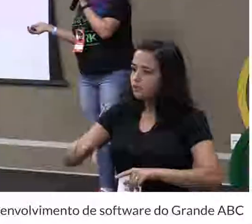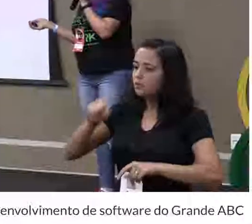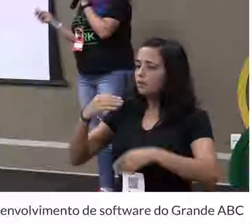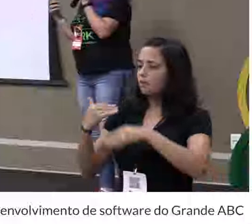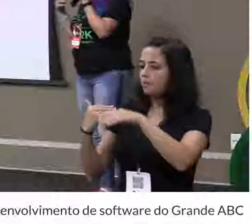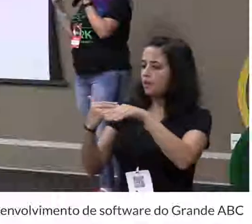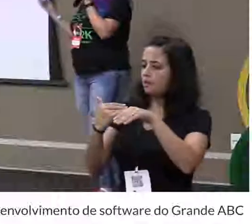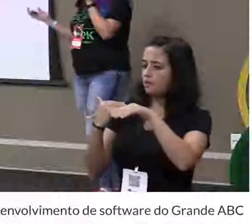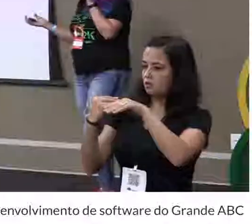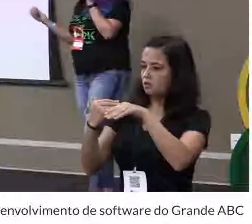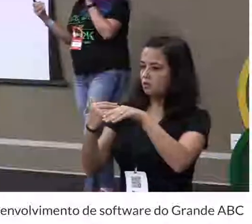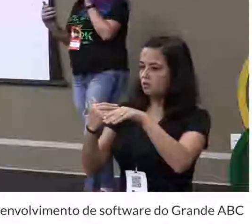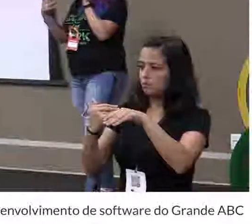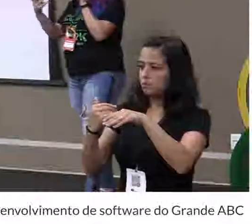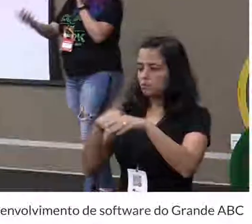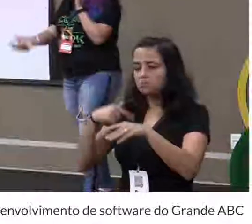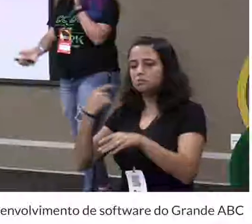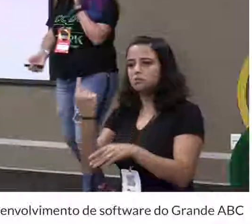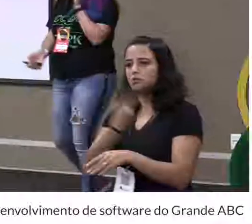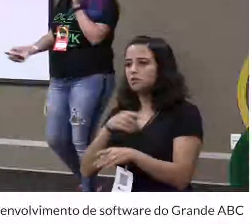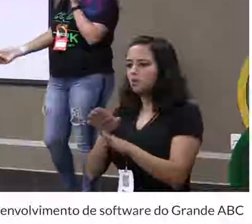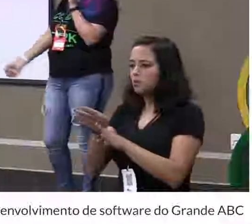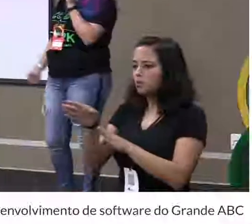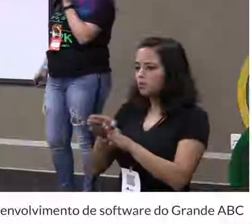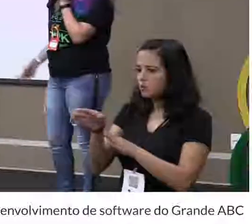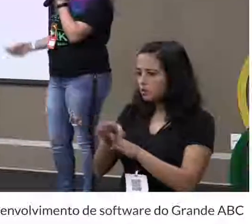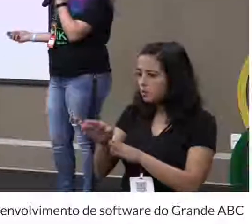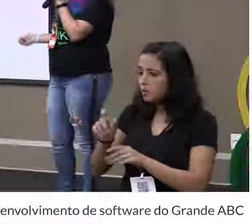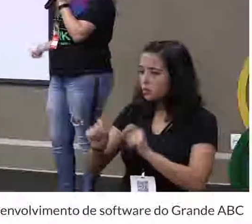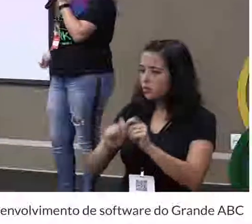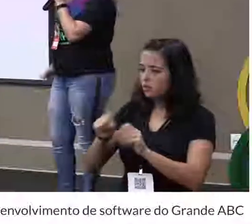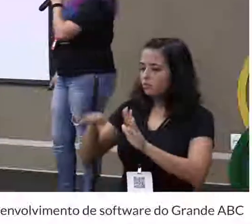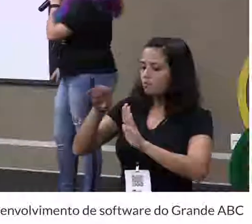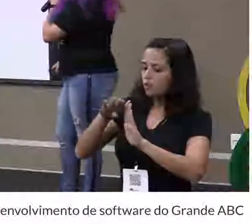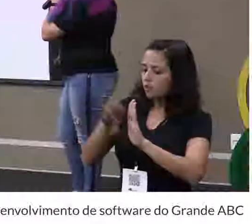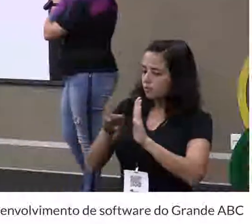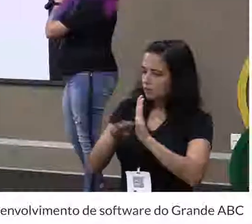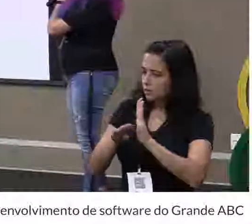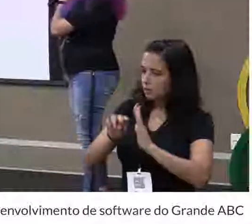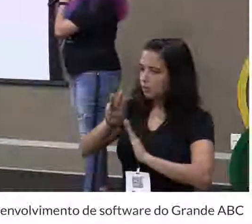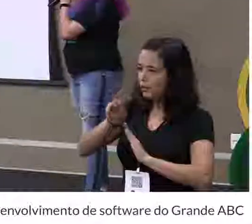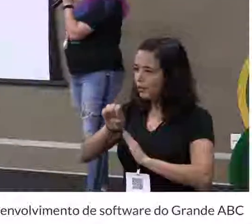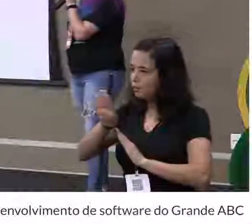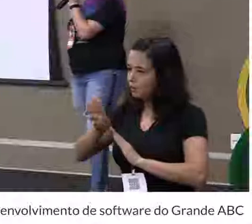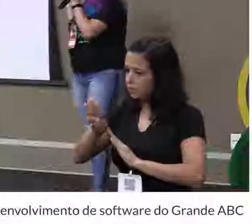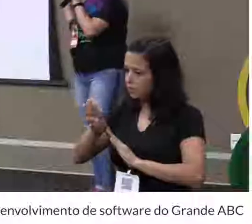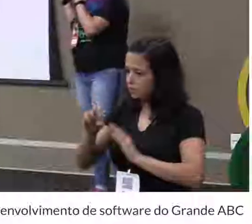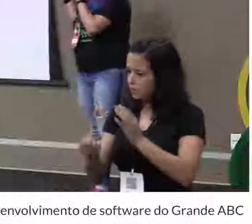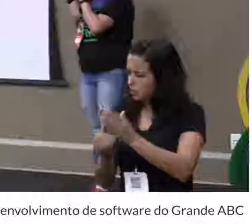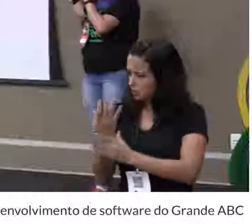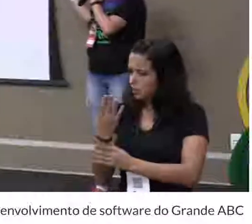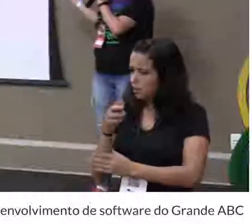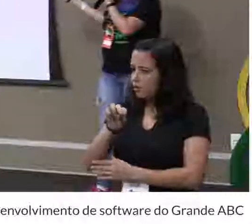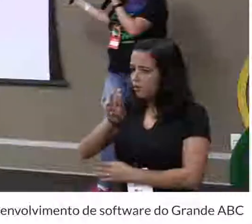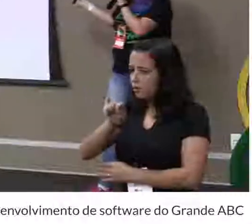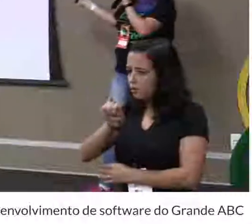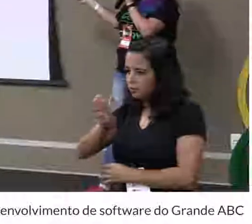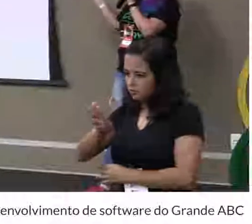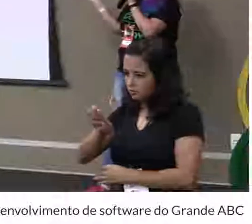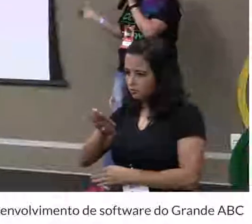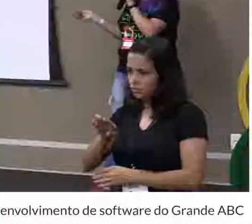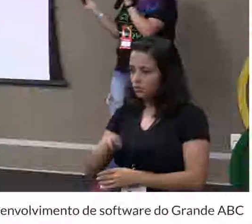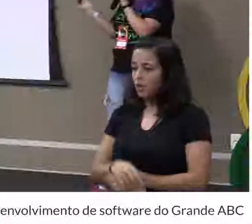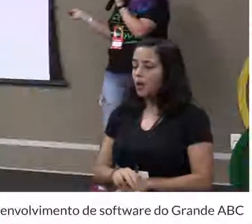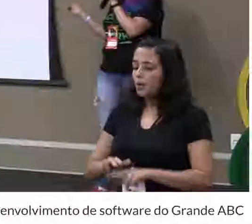padrões que a gente recomenda que seja seguido na programação para o web. Ok, basicamente, esse